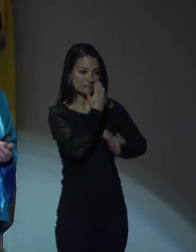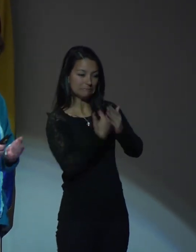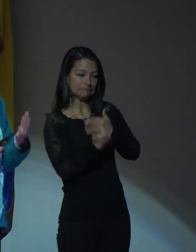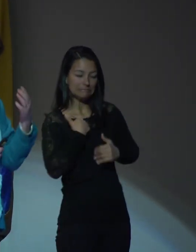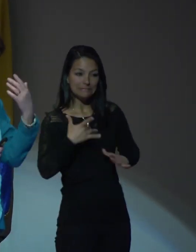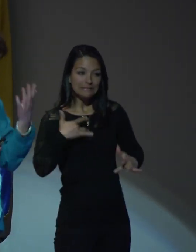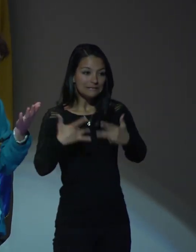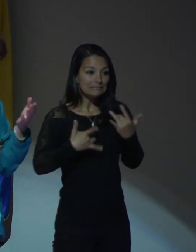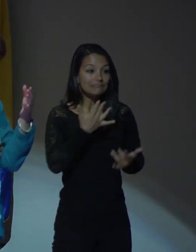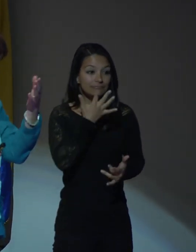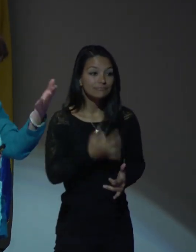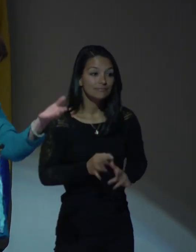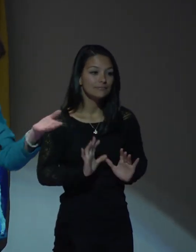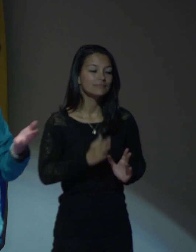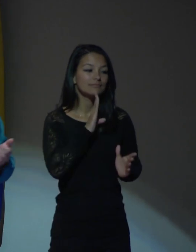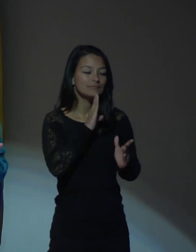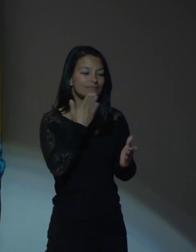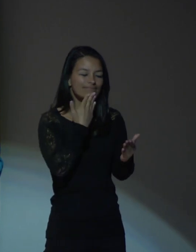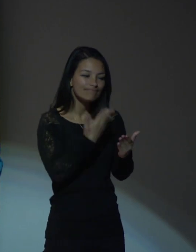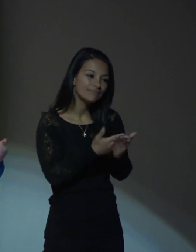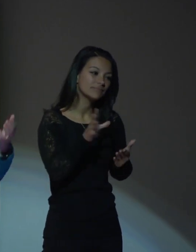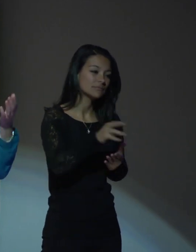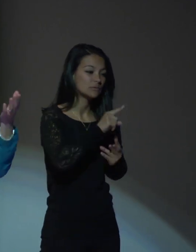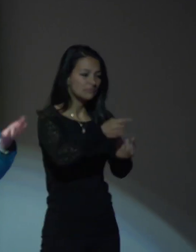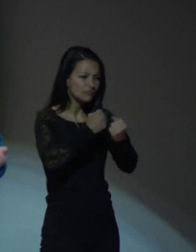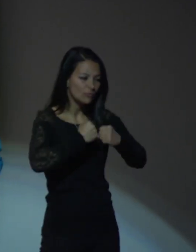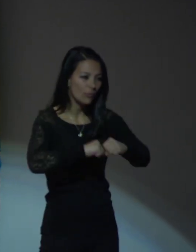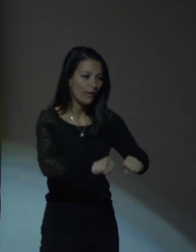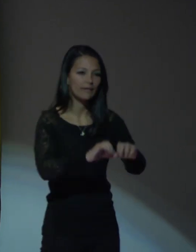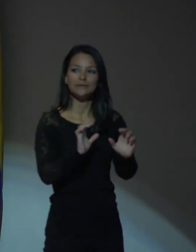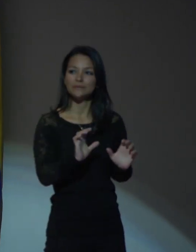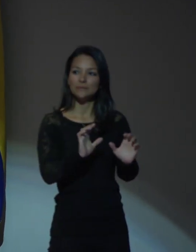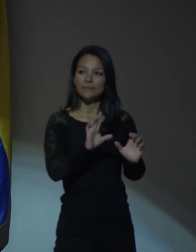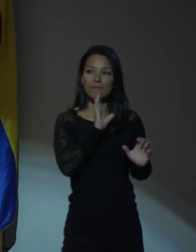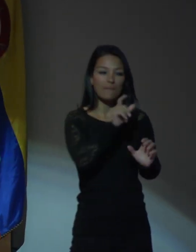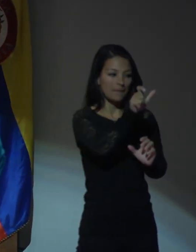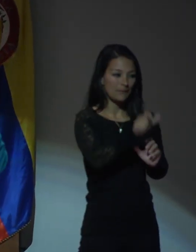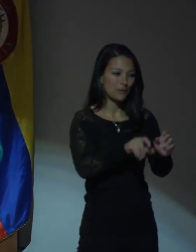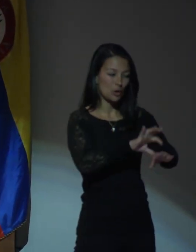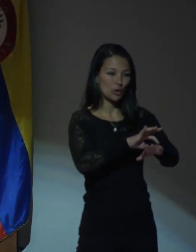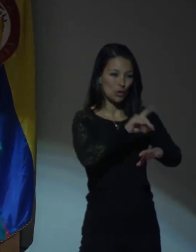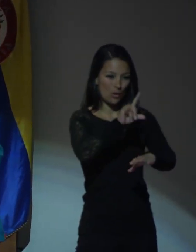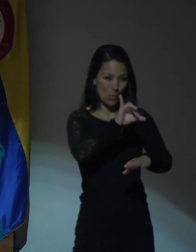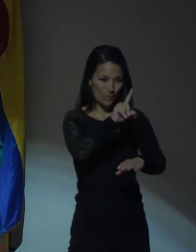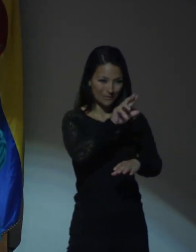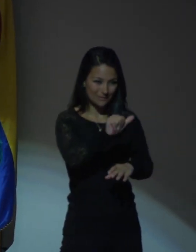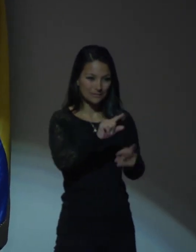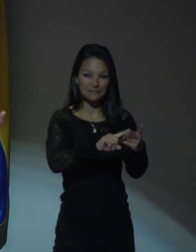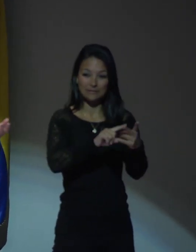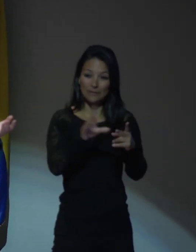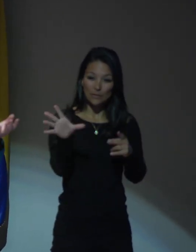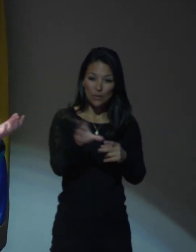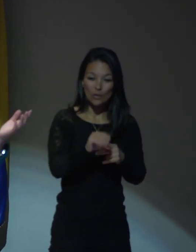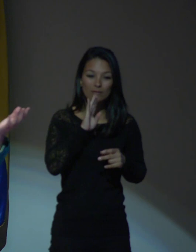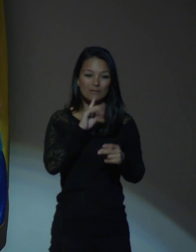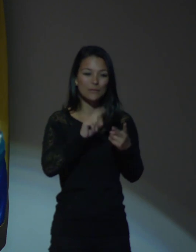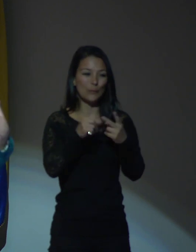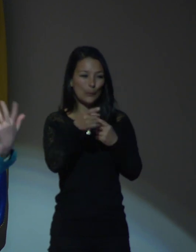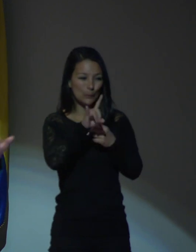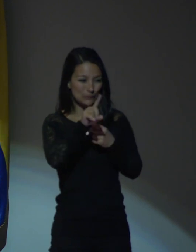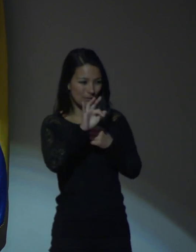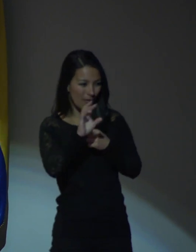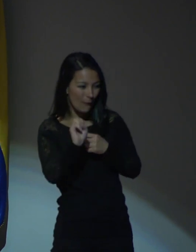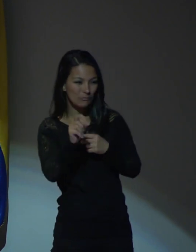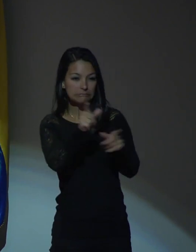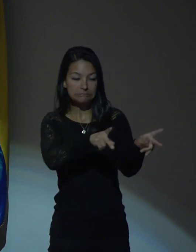Porque gracias a todo el esfuerzo de la doctora Luisa, de Mary, de Gustavo, que